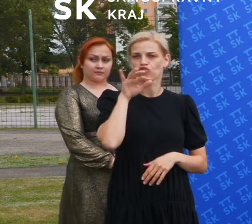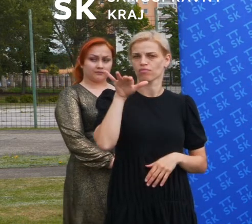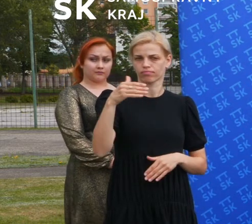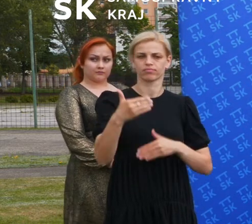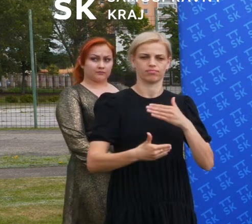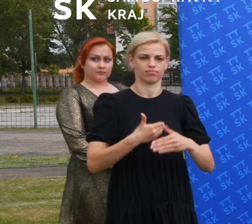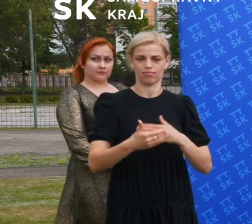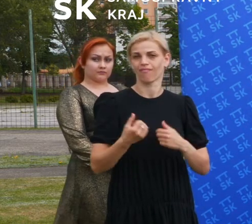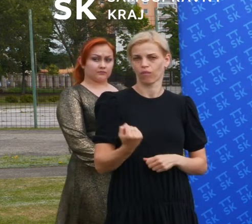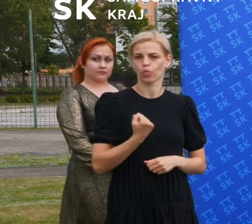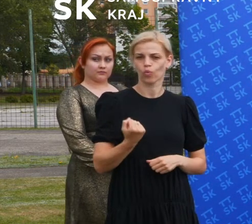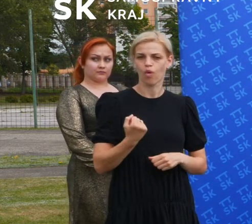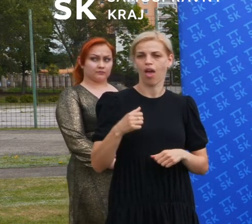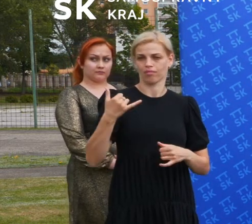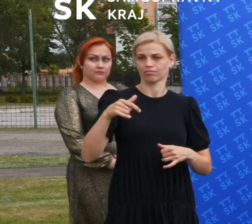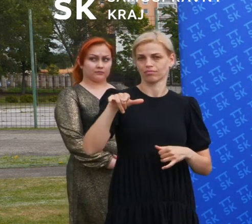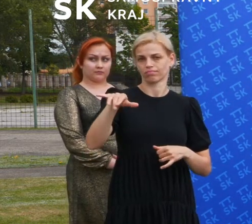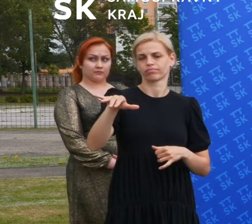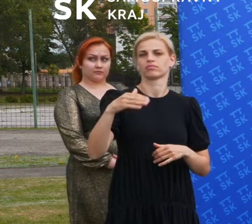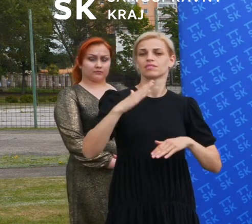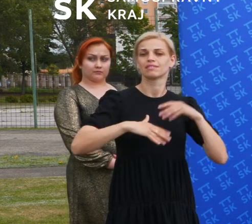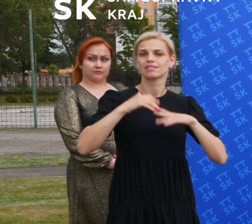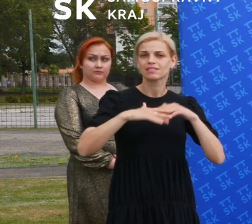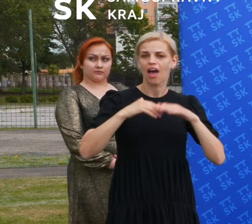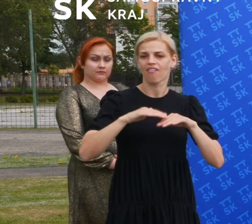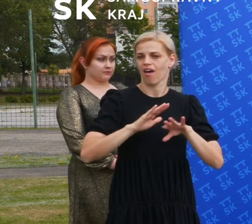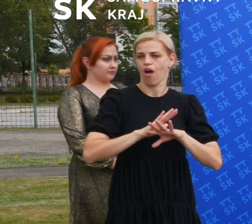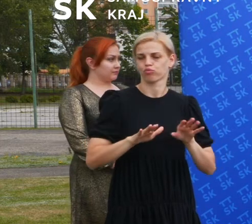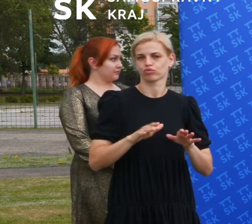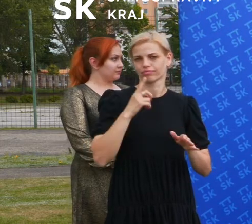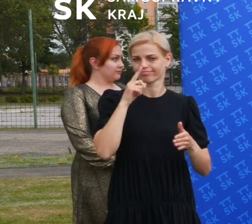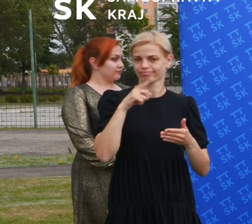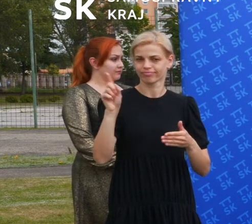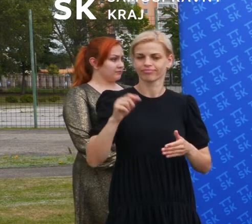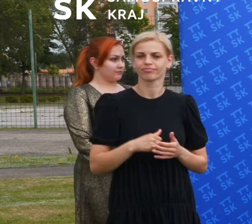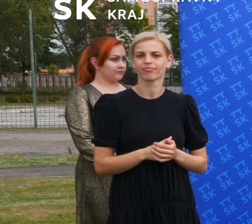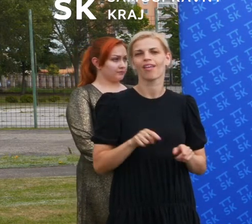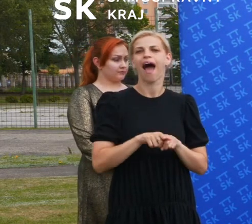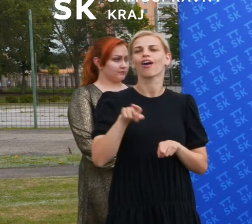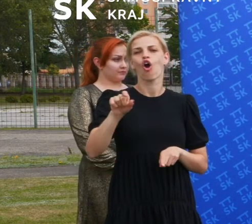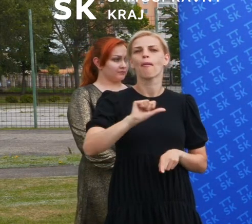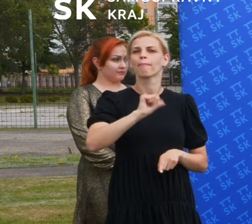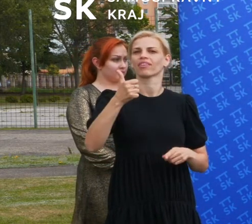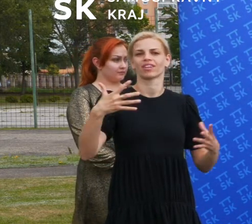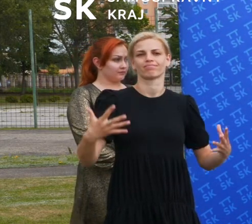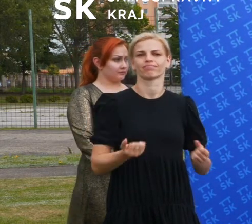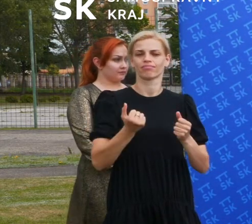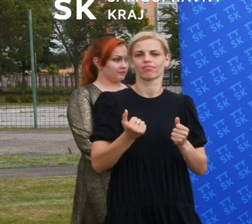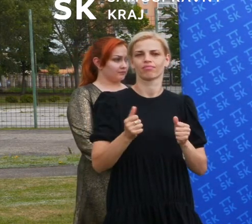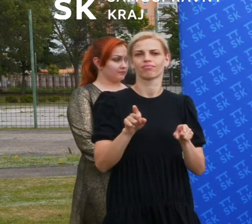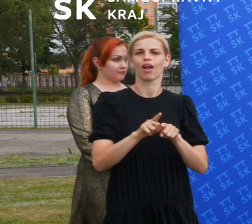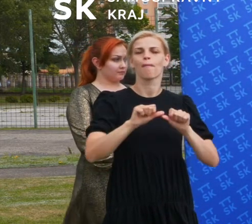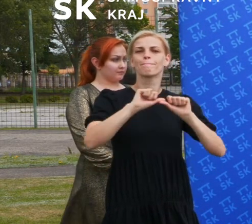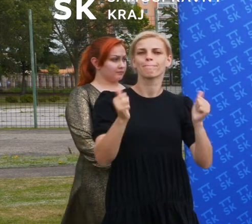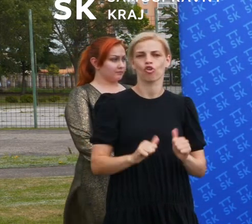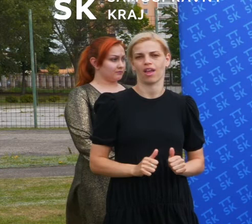sa začína stávať, takže tam veríme, že tam bude taká funkčná alebo taký pilotný model prvý, ale samozrejme